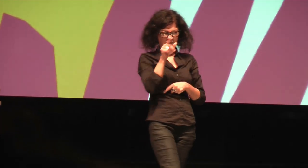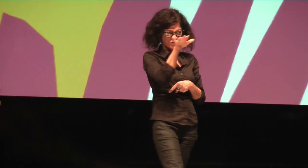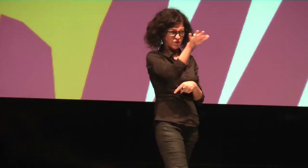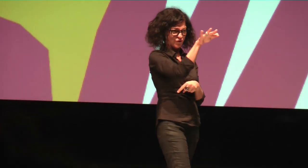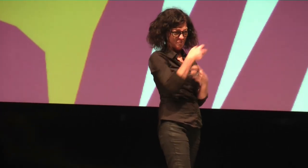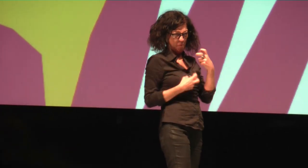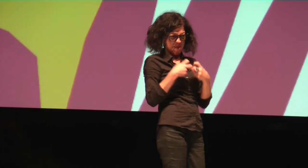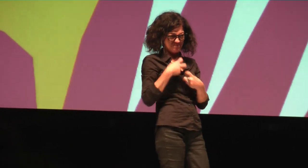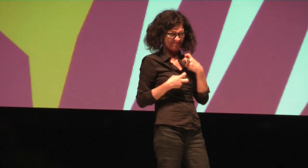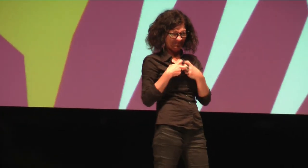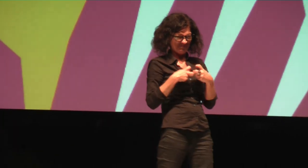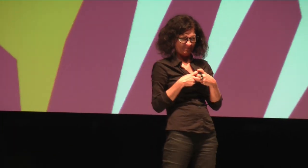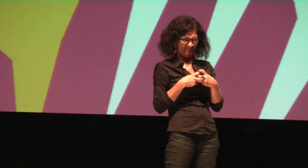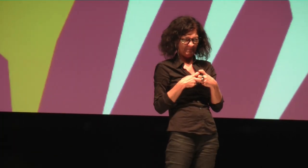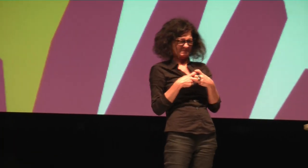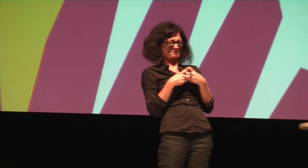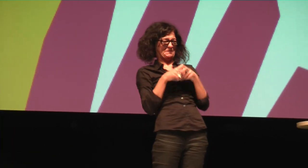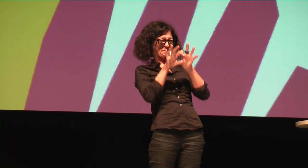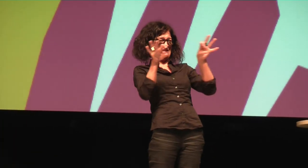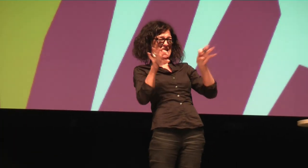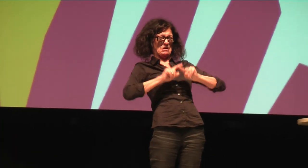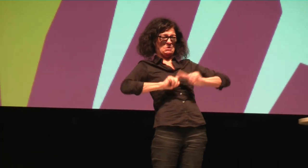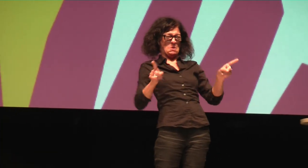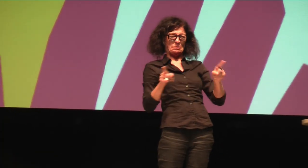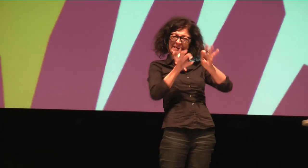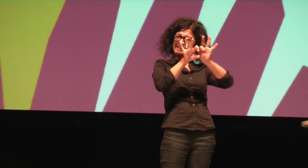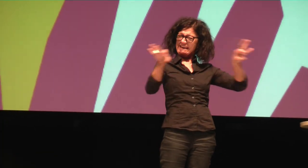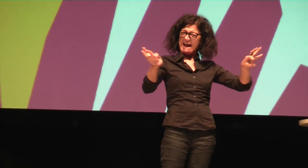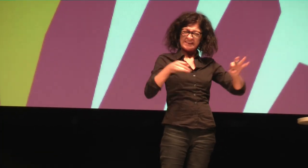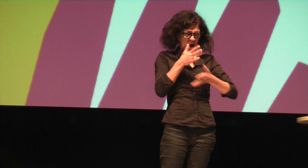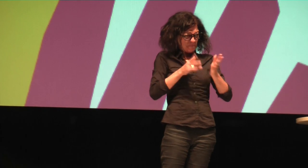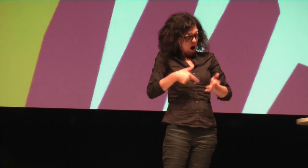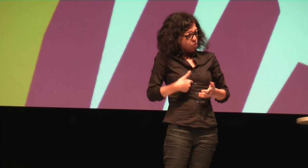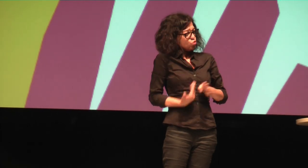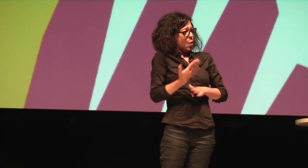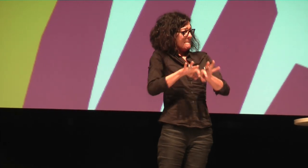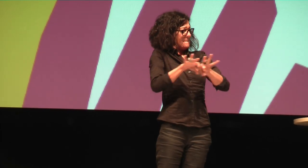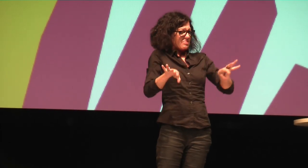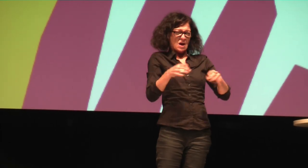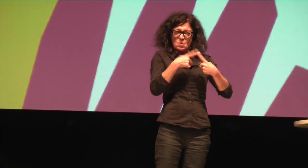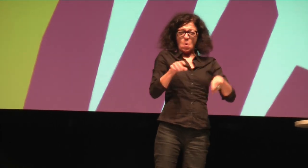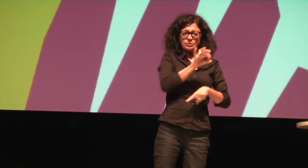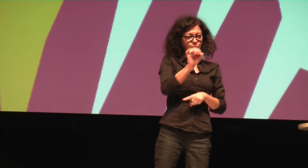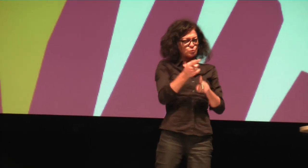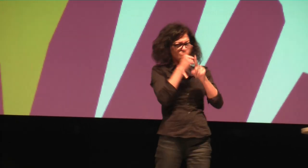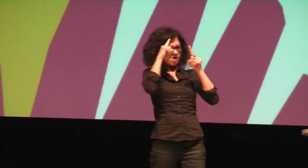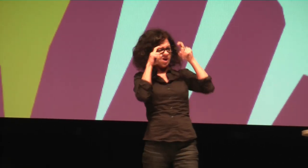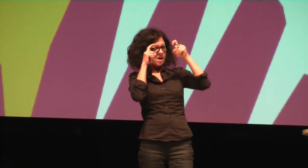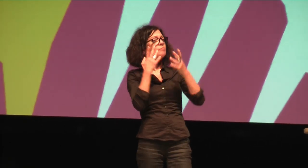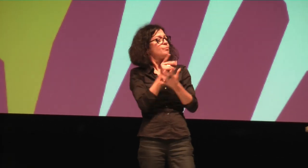Das ist schon so ein bisschen komisch. Da geht schon bei einem was im Kopf vor. Das ist so ein bisschen komisch. Da müsste ich das ja auch anders